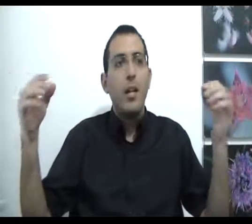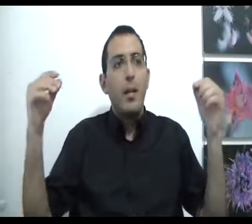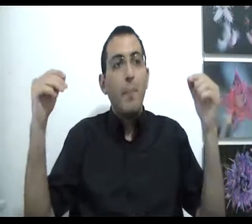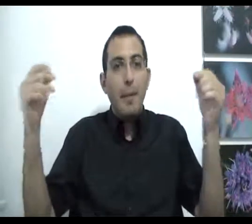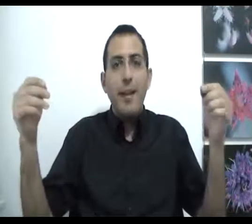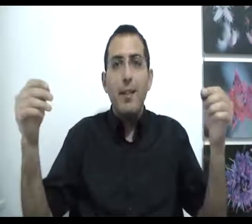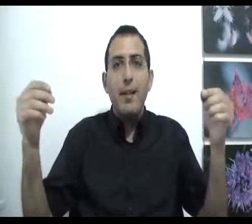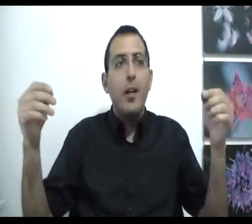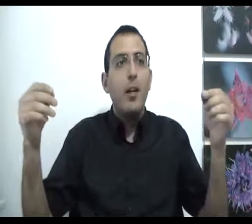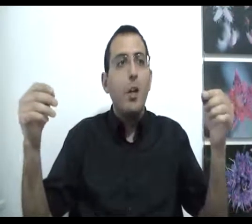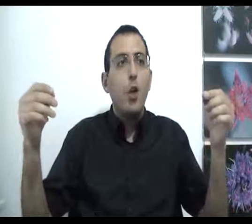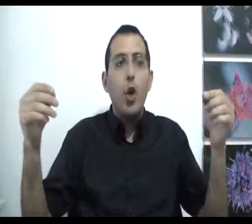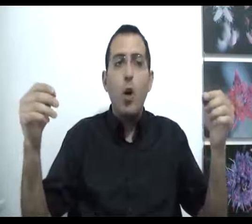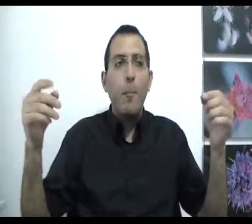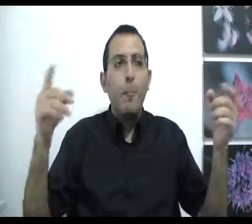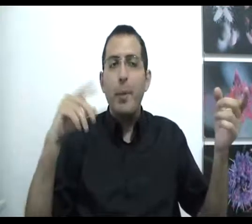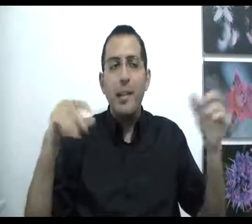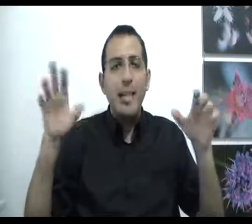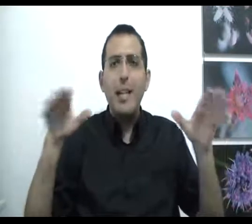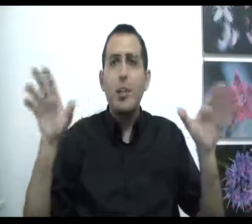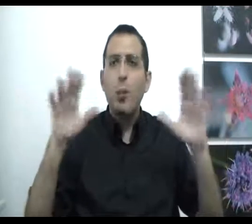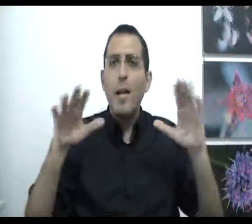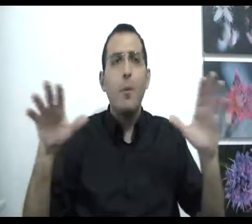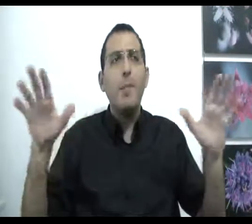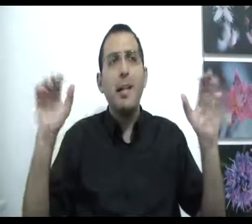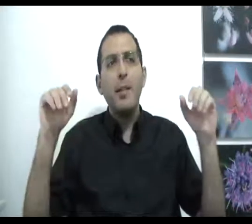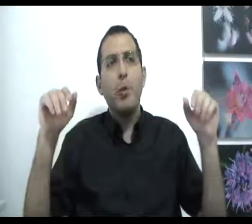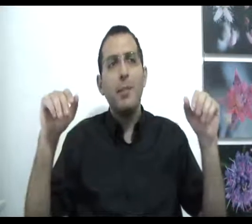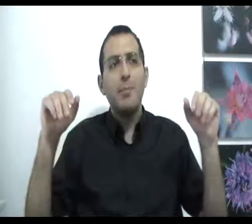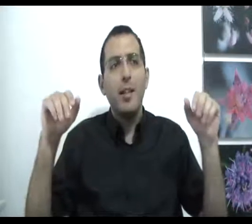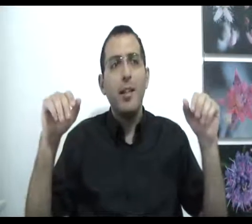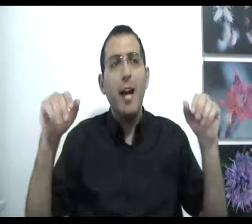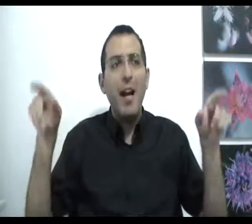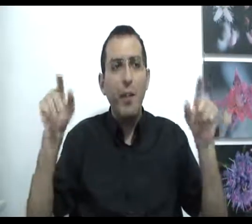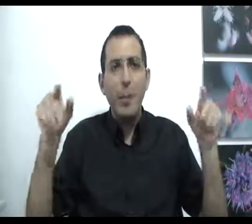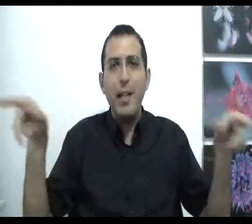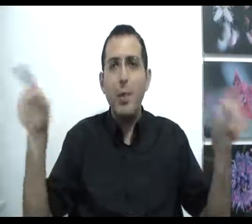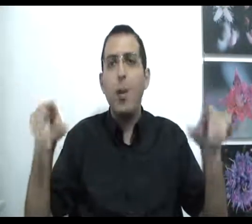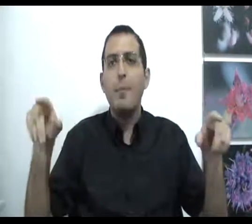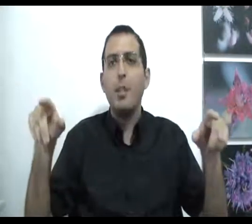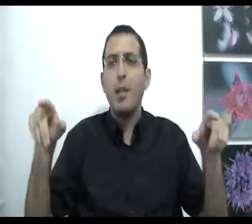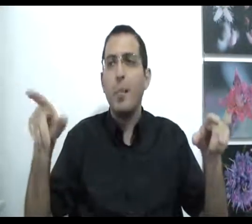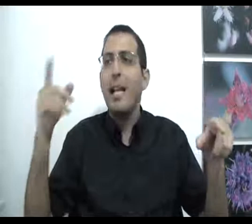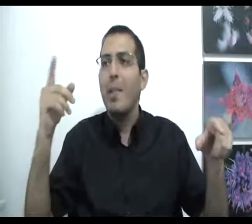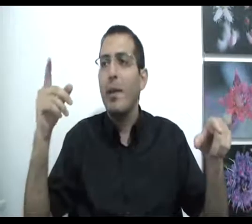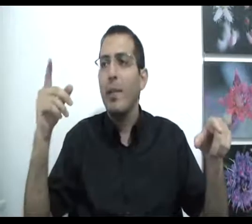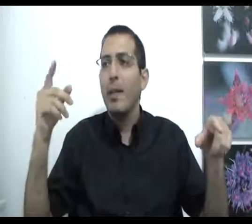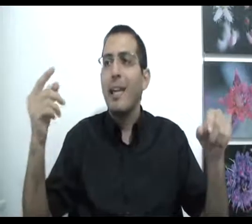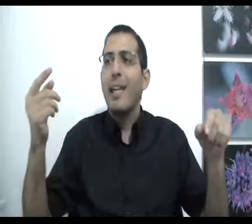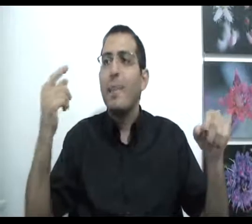במה? נניח שכולם אומרים את האמת כל הזמן. אף על פי כן כולם משקרים. למה? כי הם